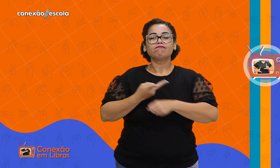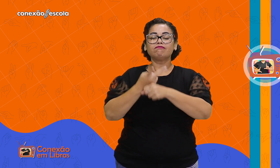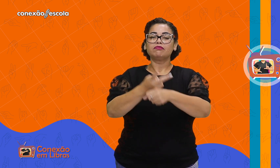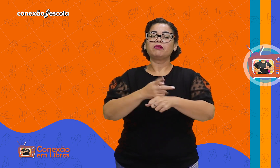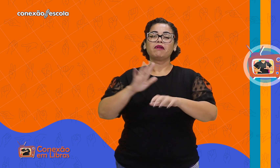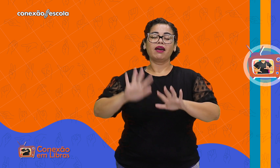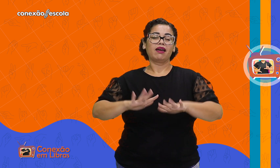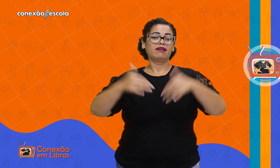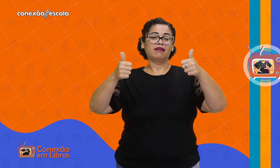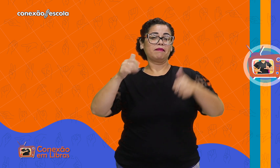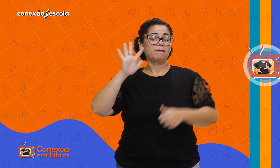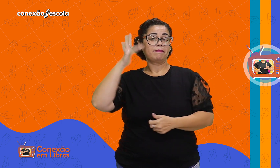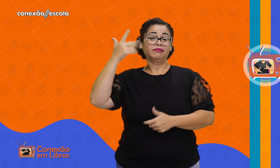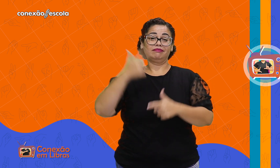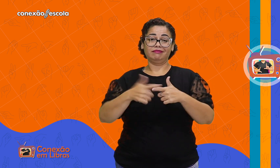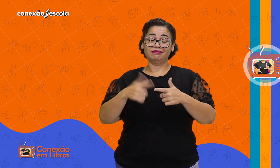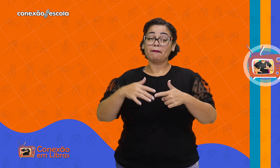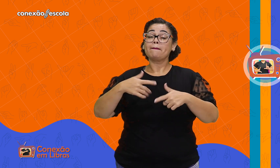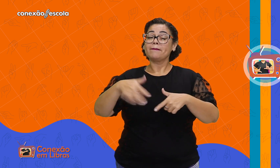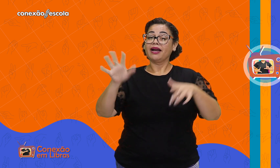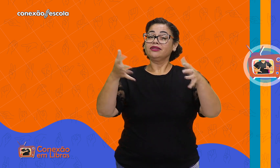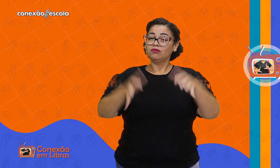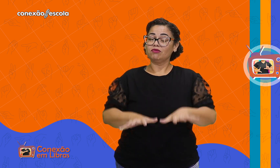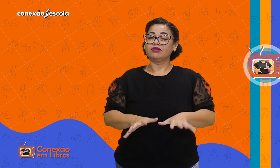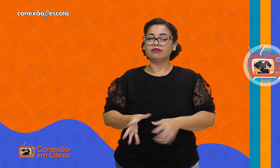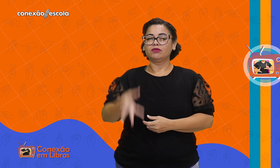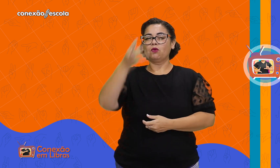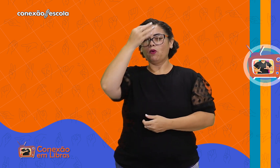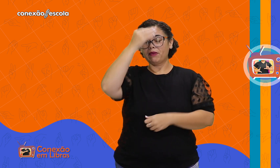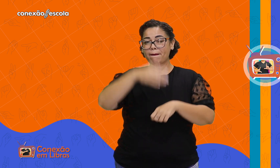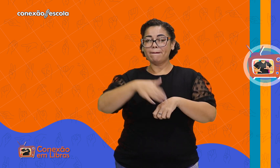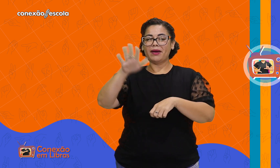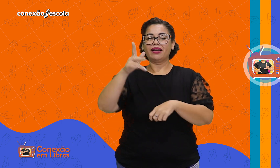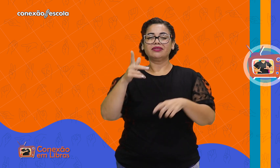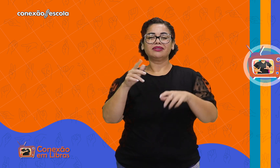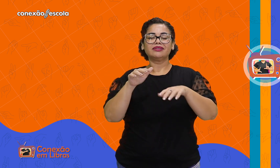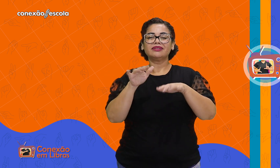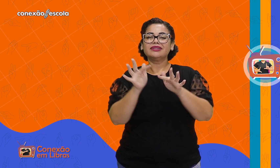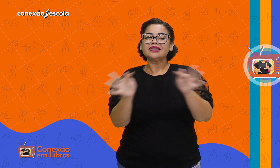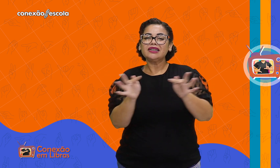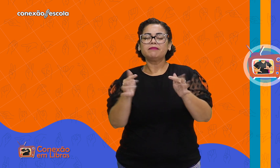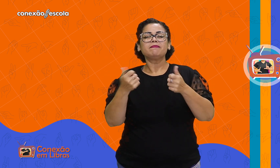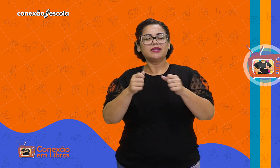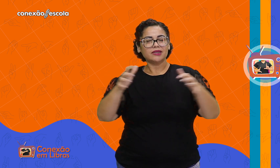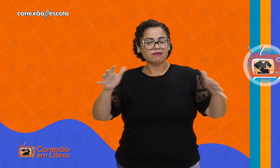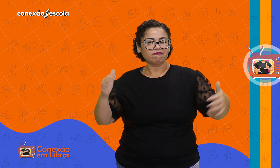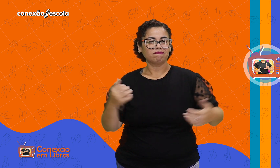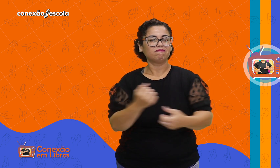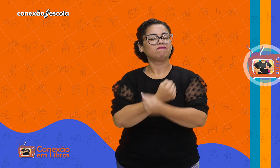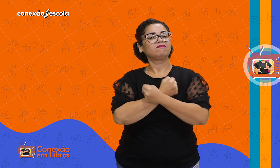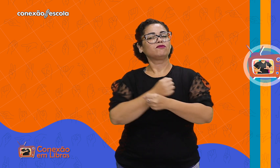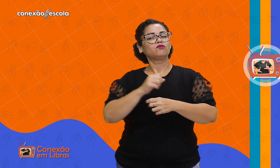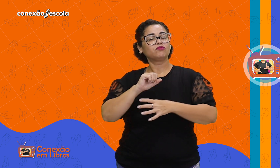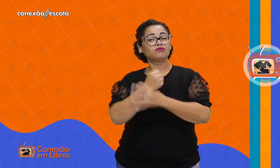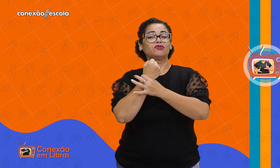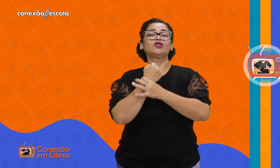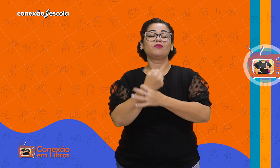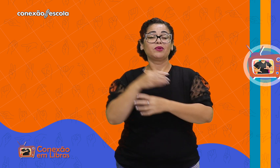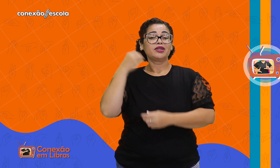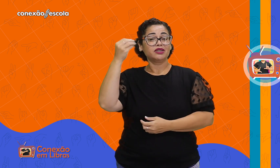e a busca por soluções inclusivas. Precisamos ir além da compreensão superficial e abraçar a complexidade